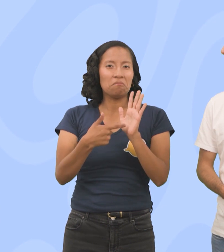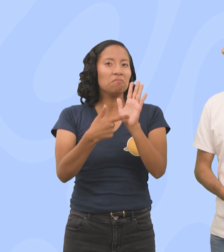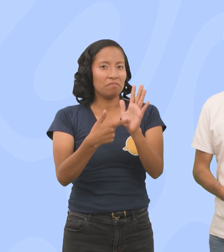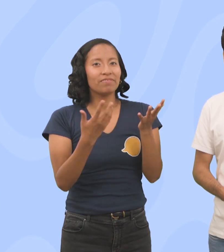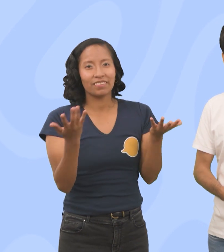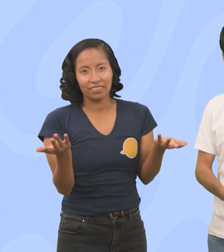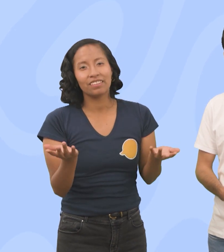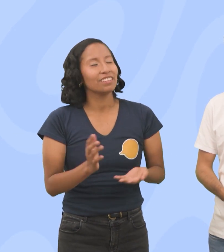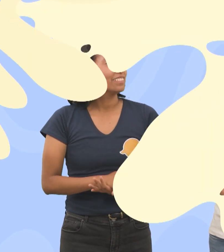castellano